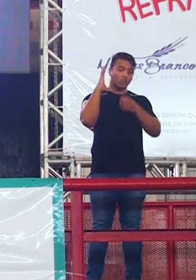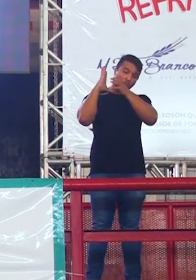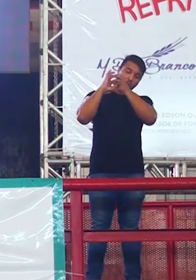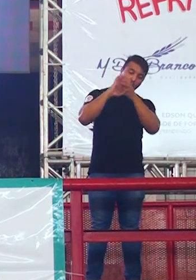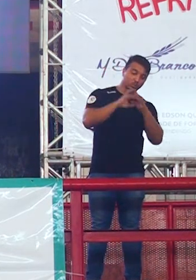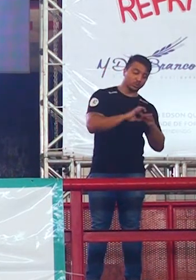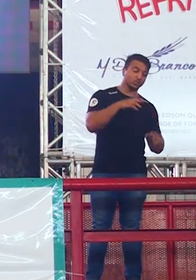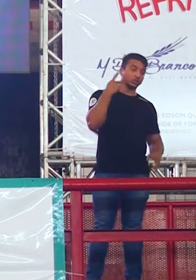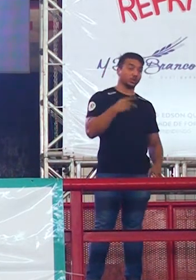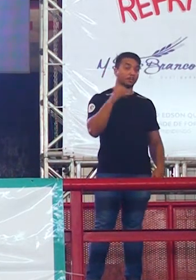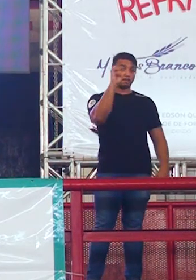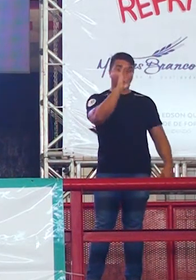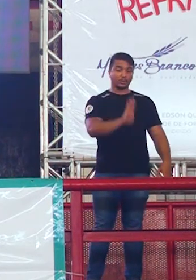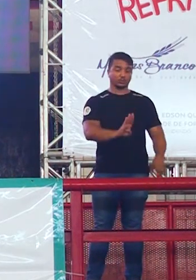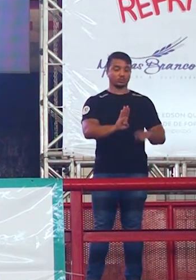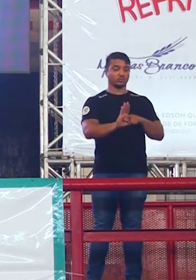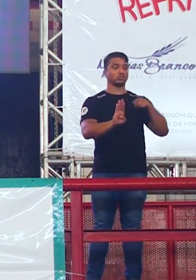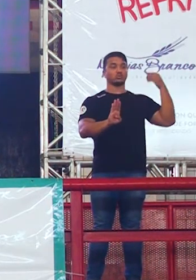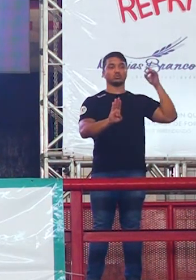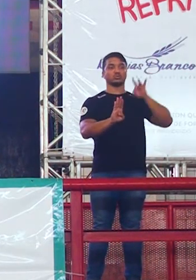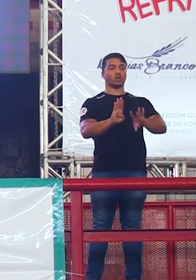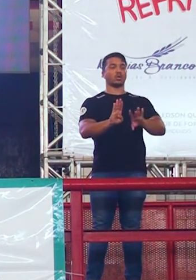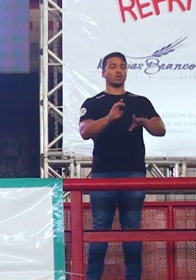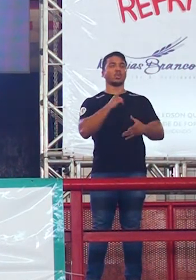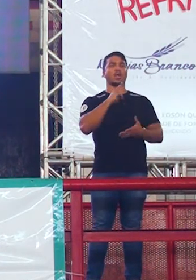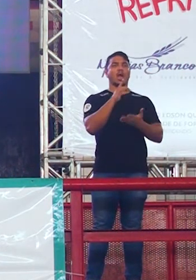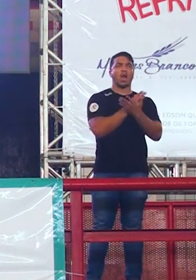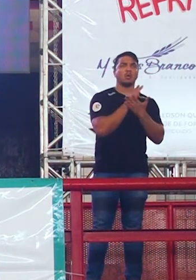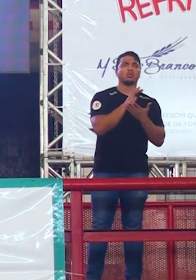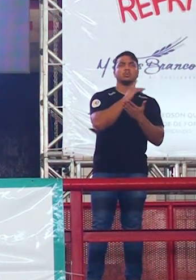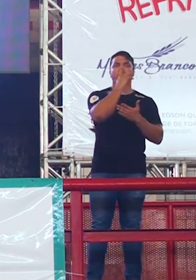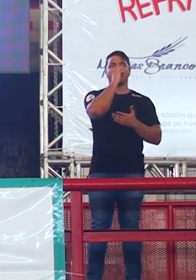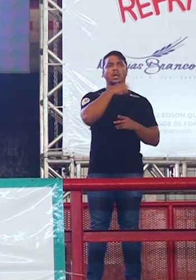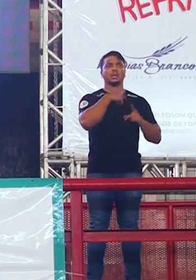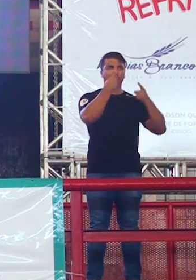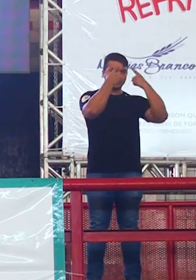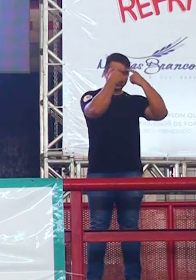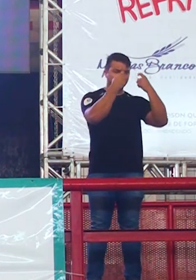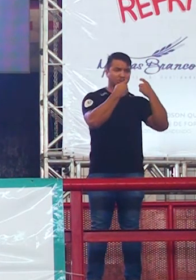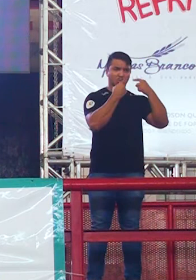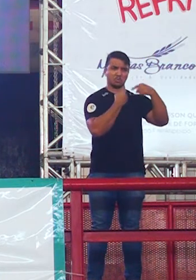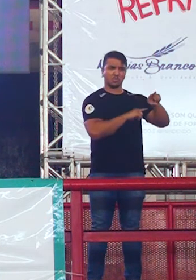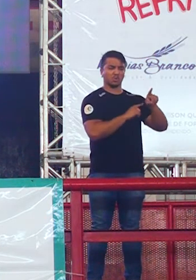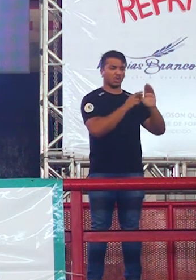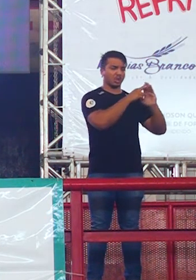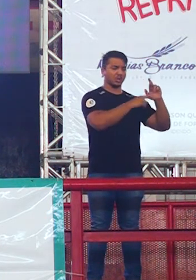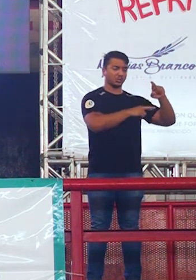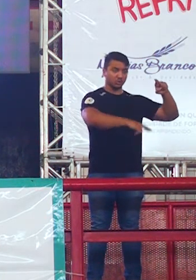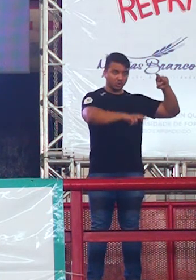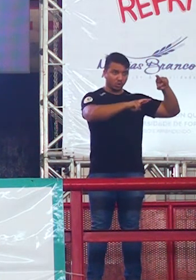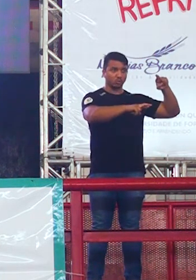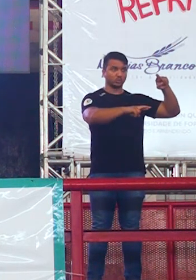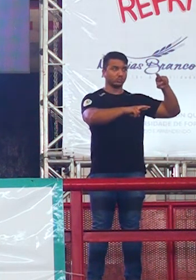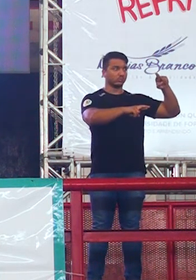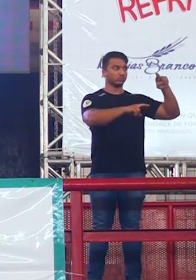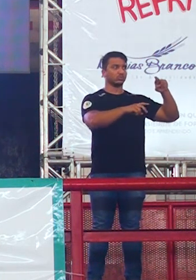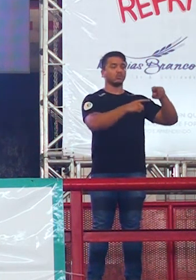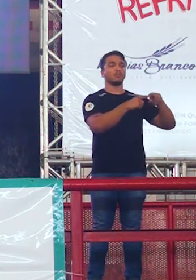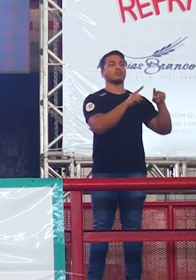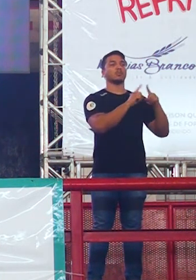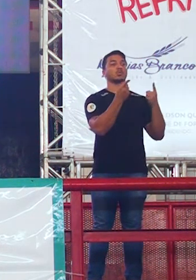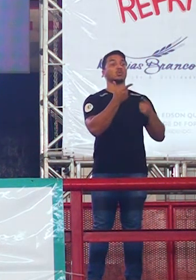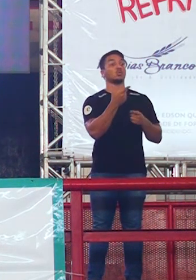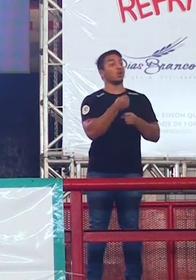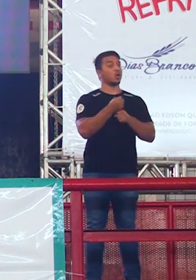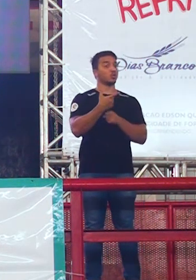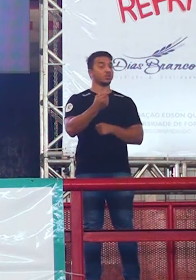brasileiro. Então, teve aluno que realmente falou de intolerância religiosa em 2016. Mas o problema,